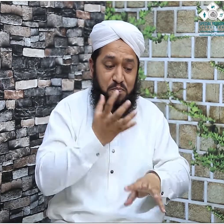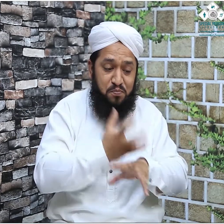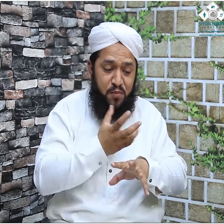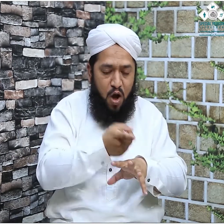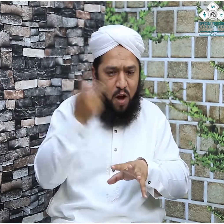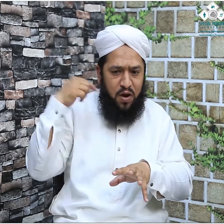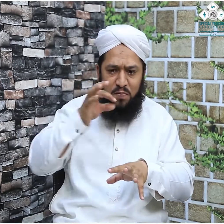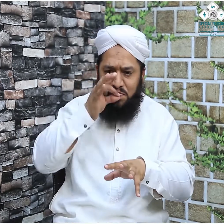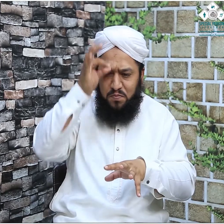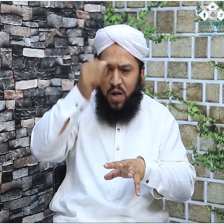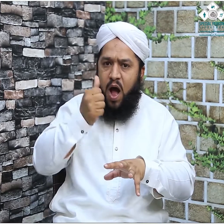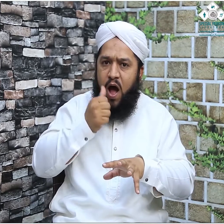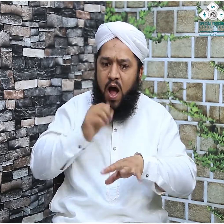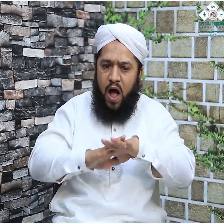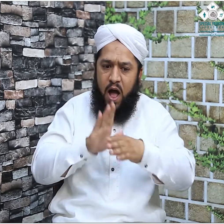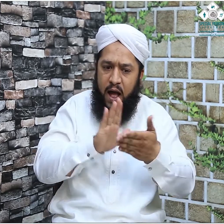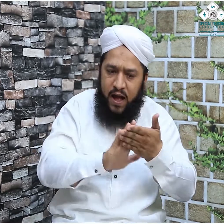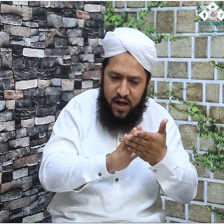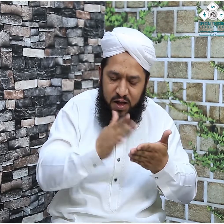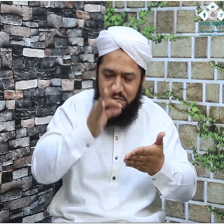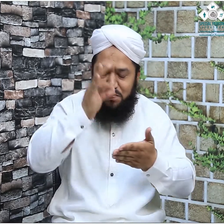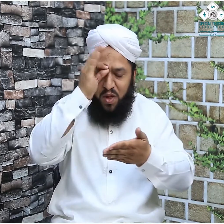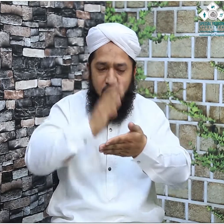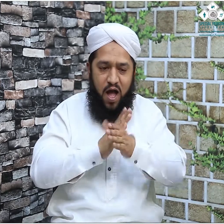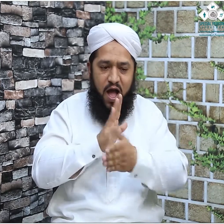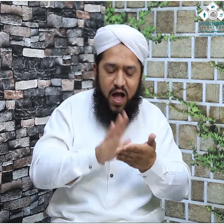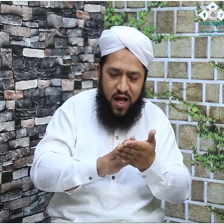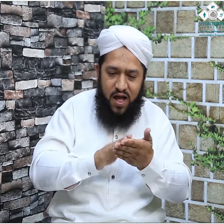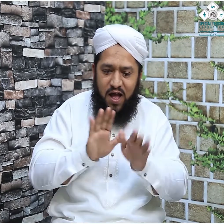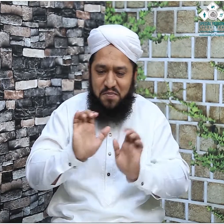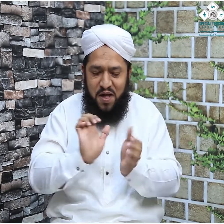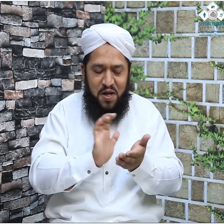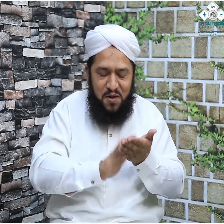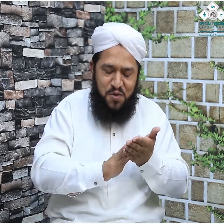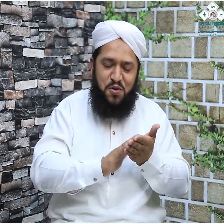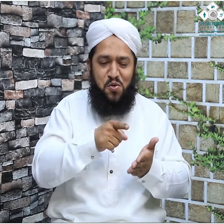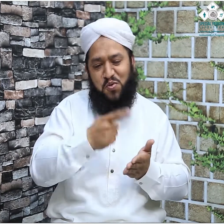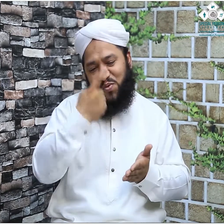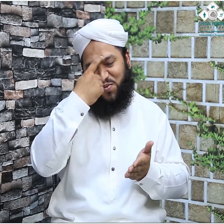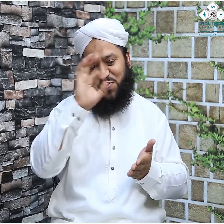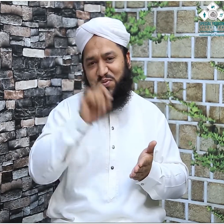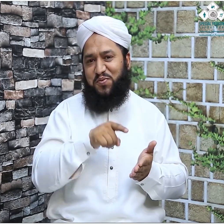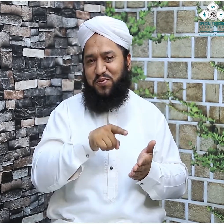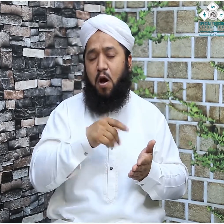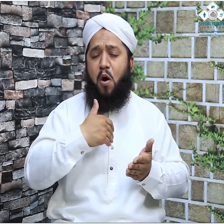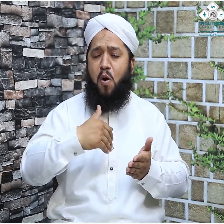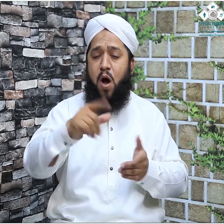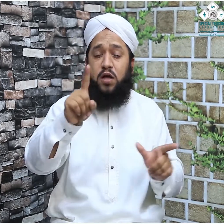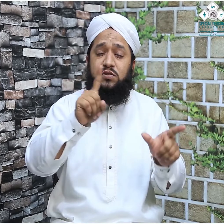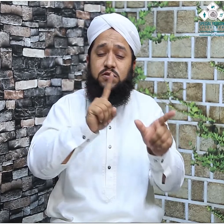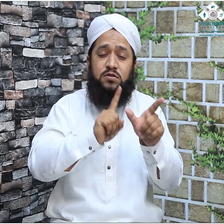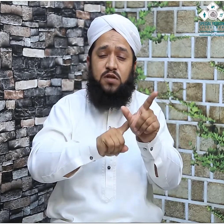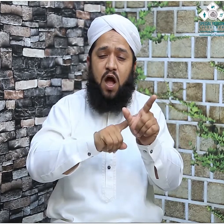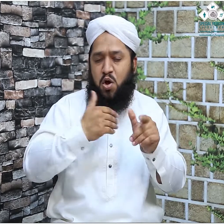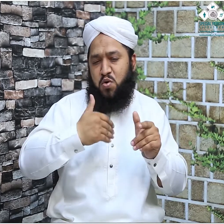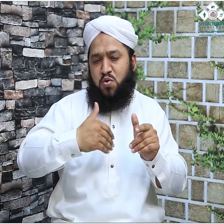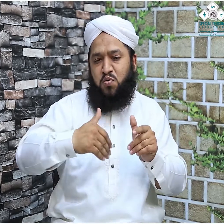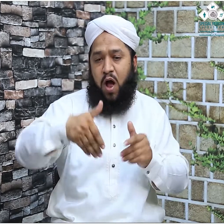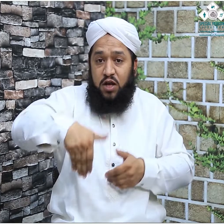شرف بھی حاصل ہوا ناظرین اب وہ سال آیا یعنی آپ ذرا غور کیجئے کہ آج 2020 ہے 2020 سنے